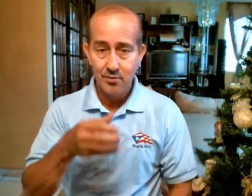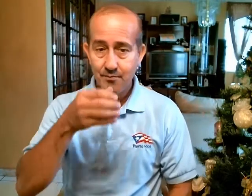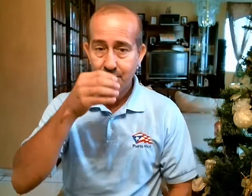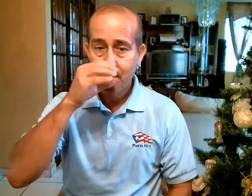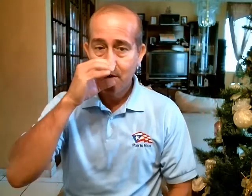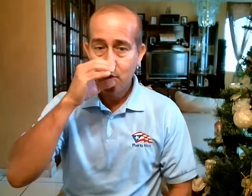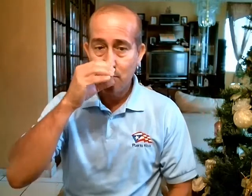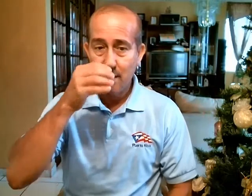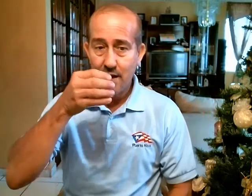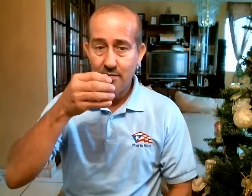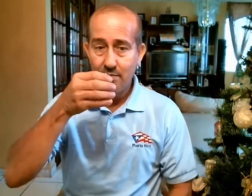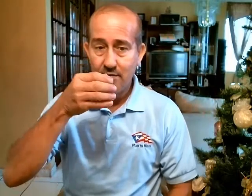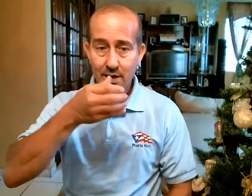Tomar, beber